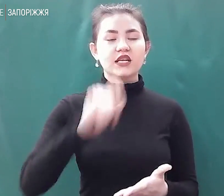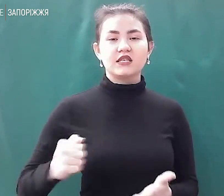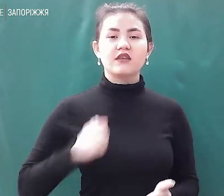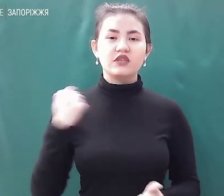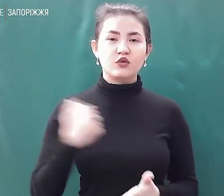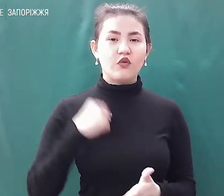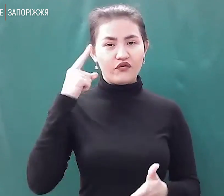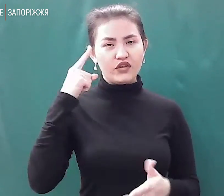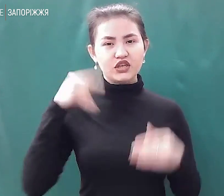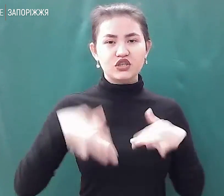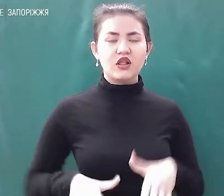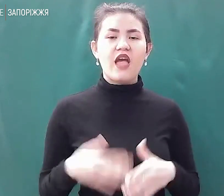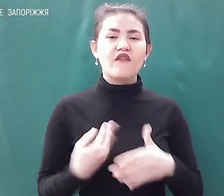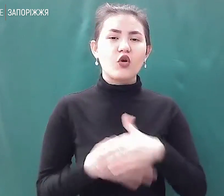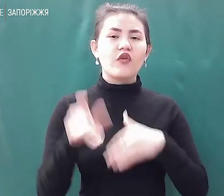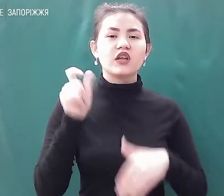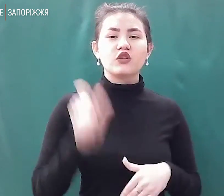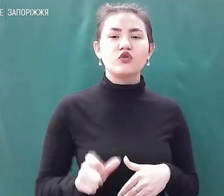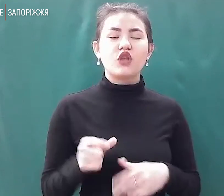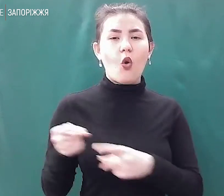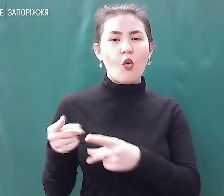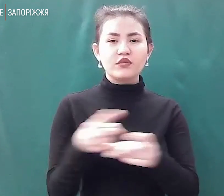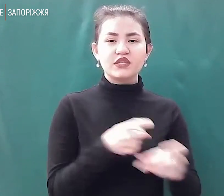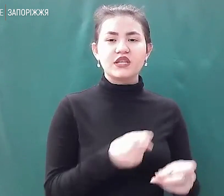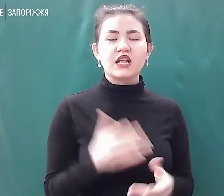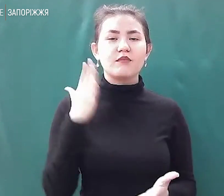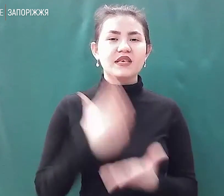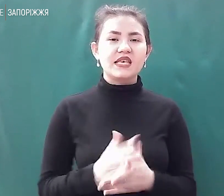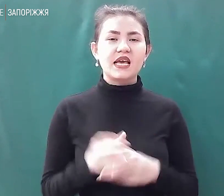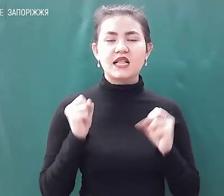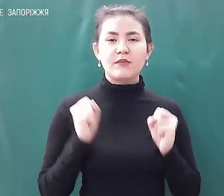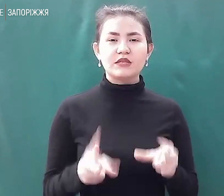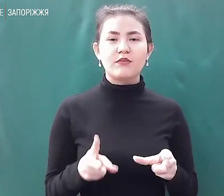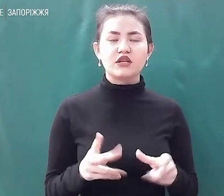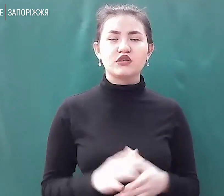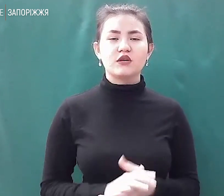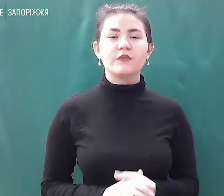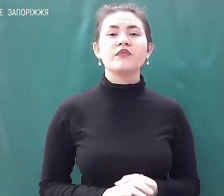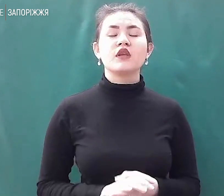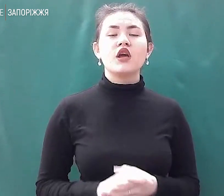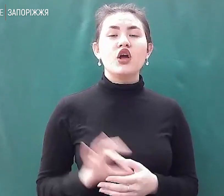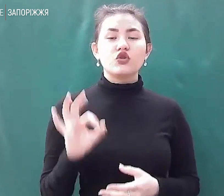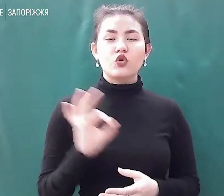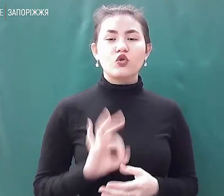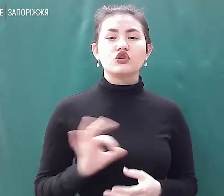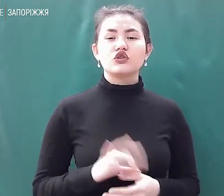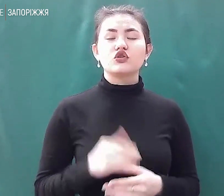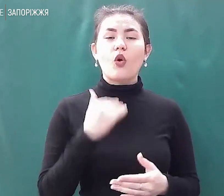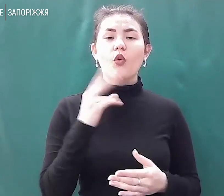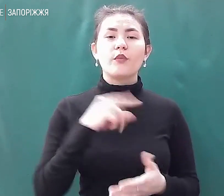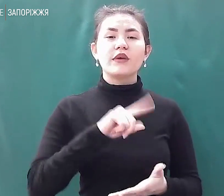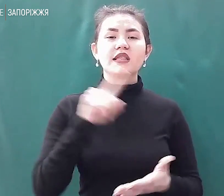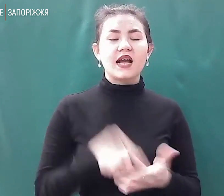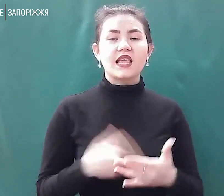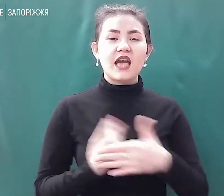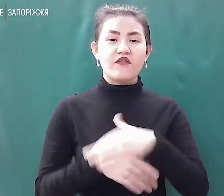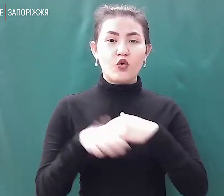евакуювати людей під обстрілами є небезпечним. Тож, до питання евакуації повернуться